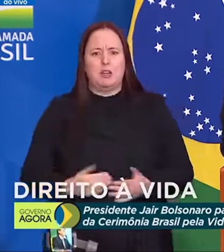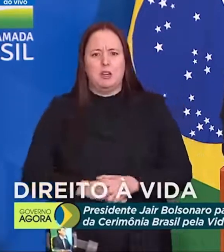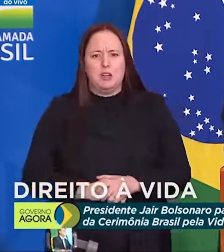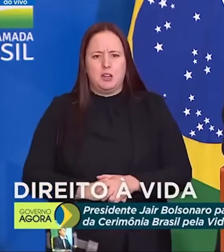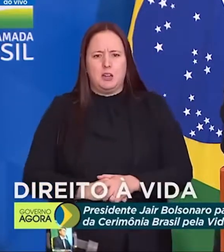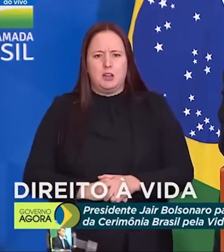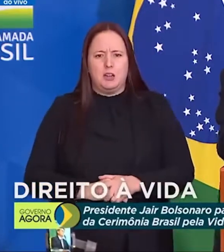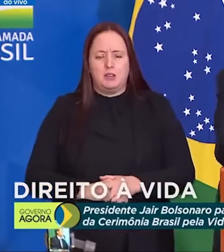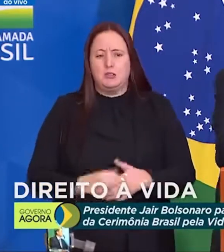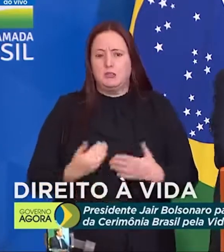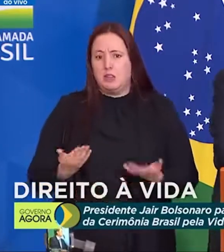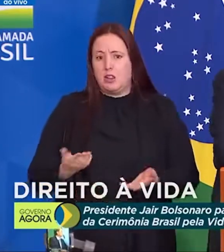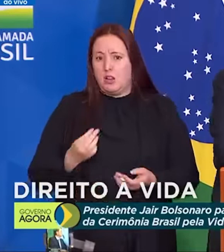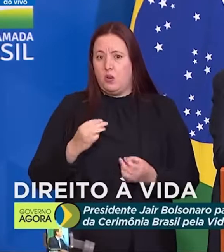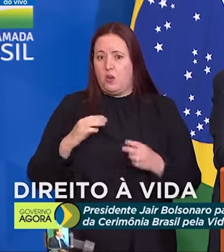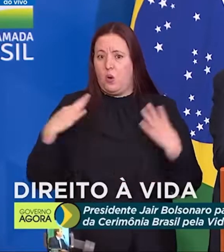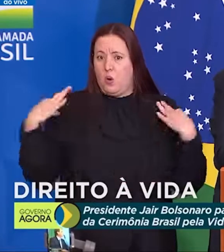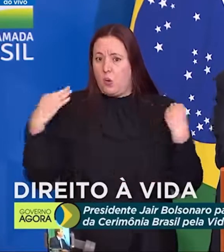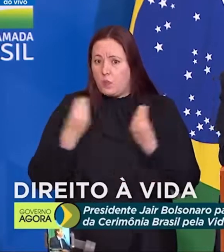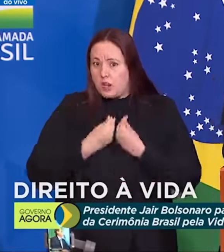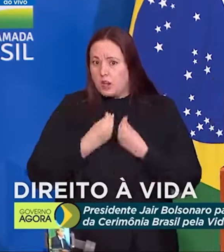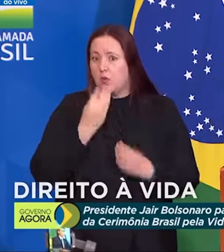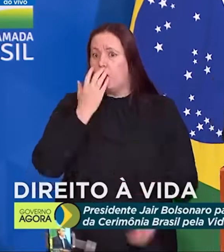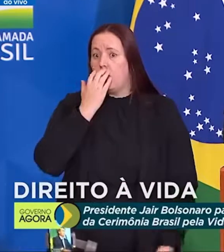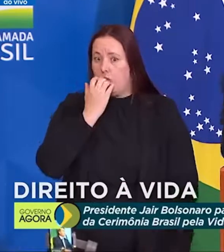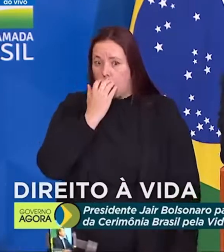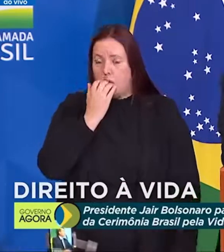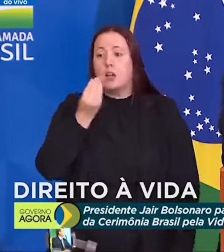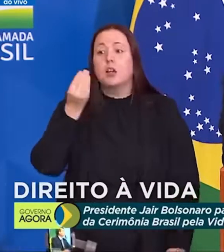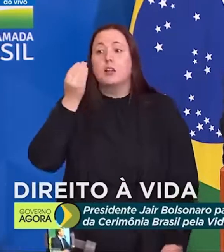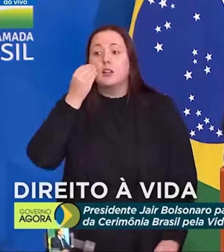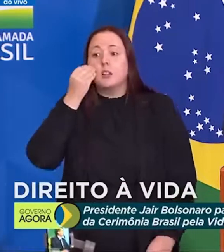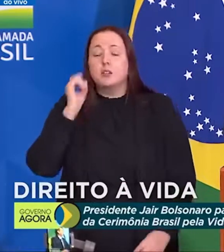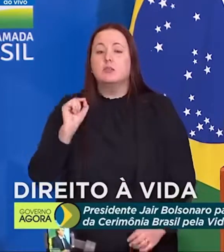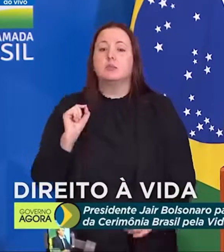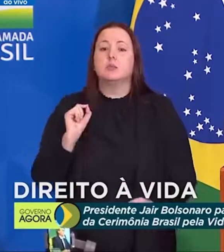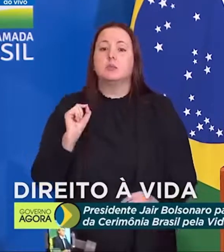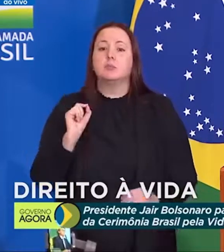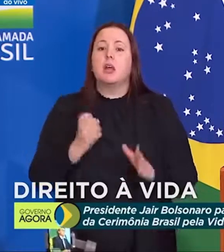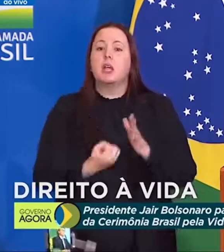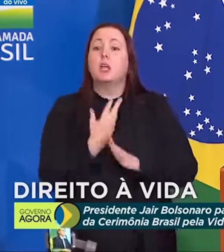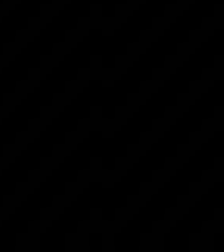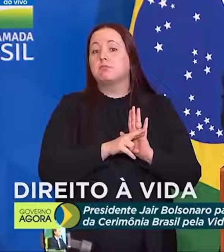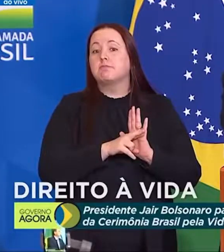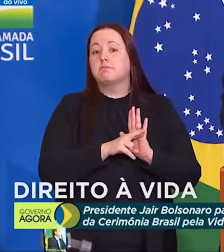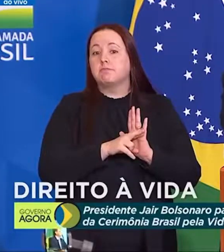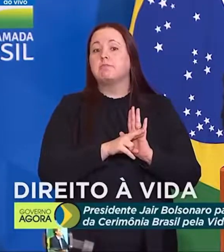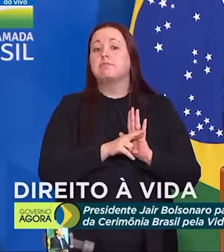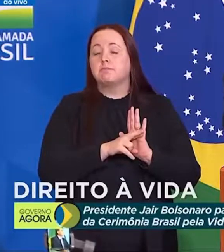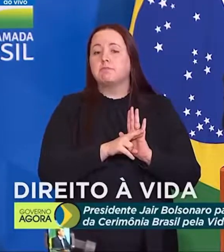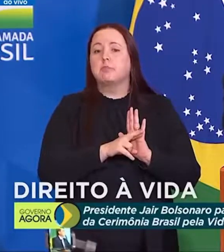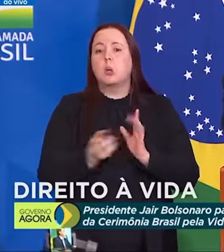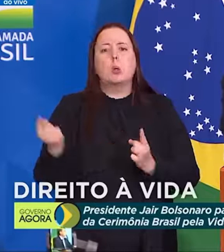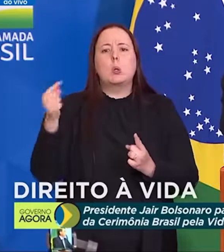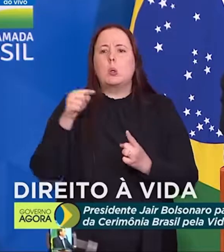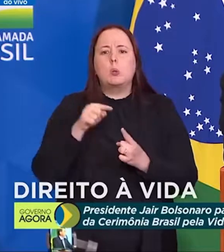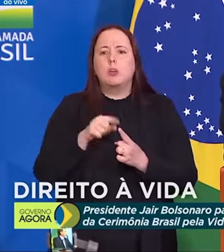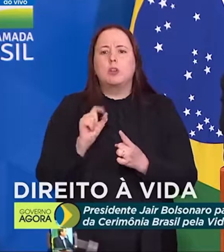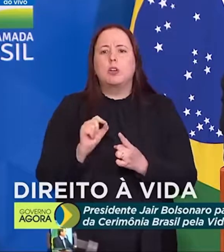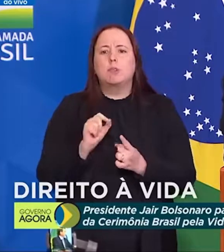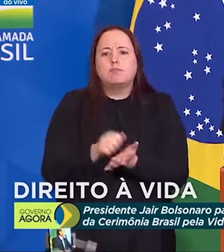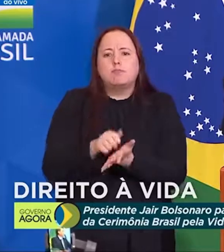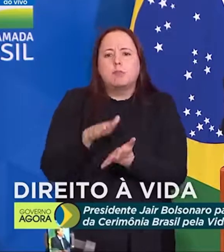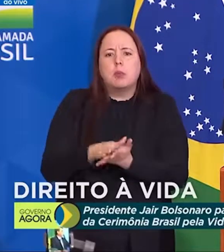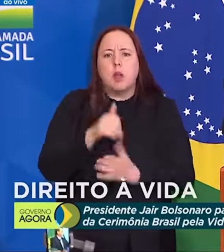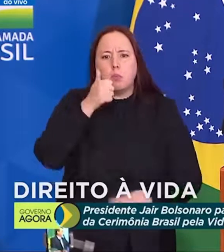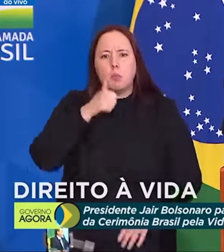Com essa cena, o ministro Edson Fachin tentou criar jurisprudência para caçar registro de